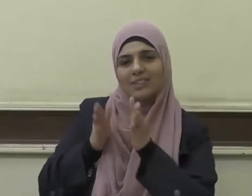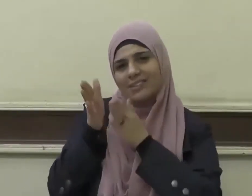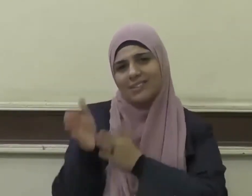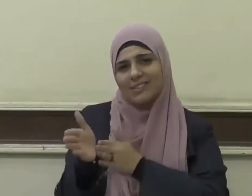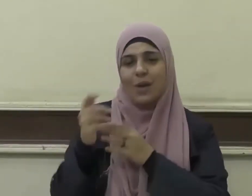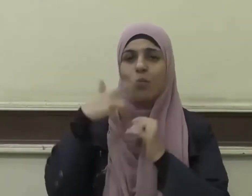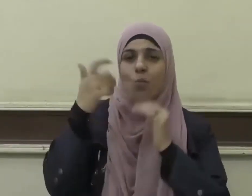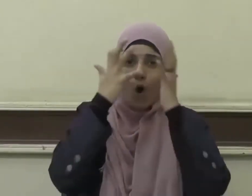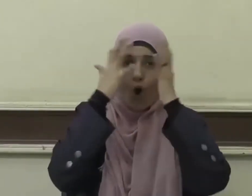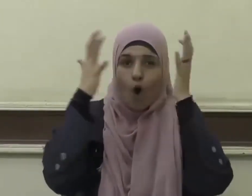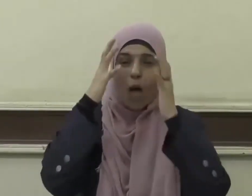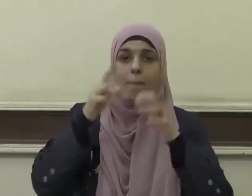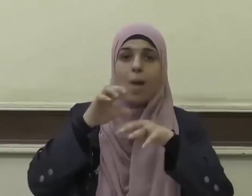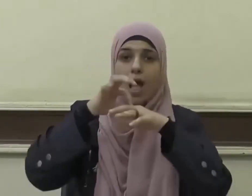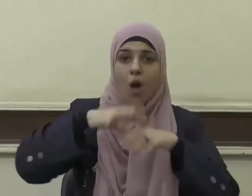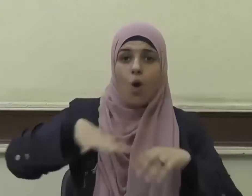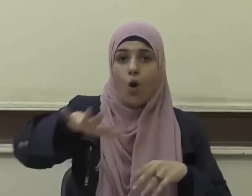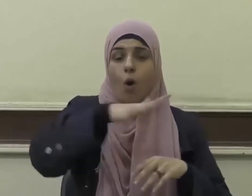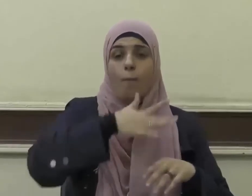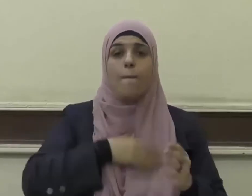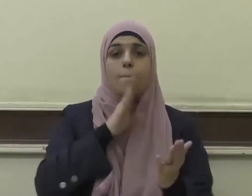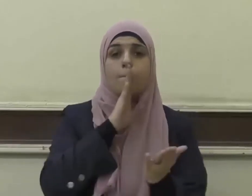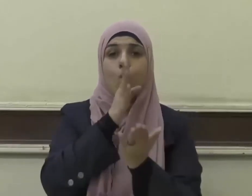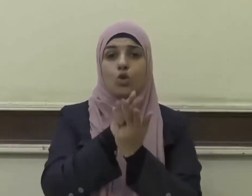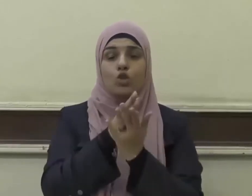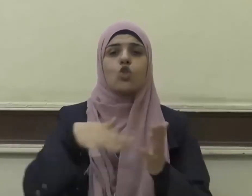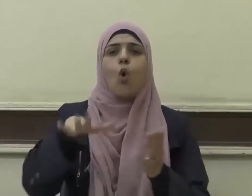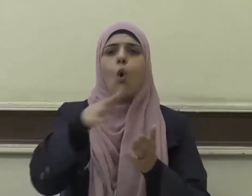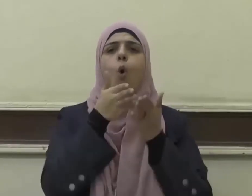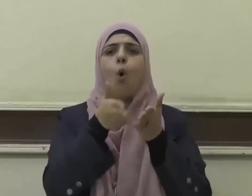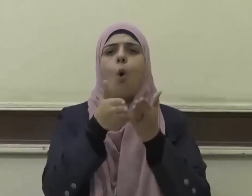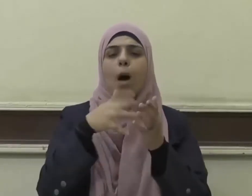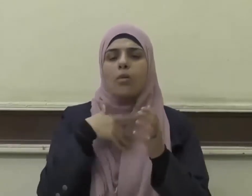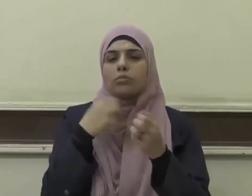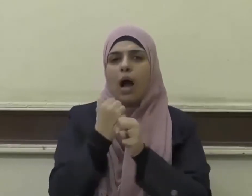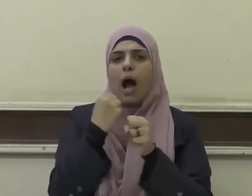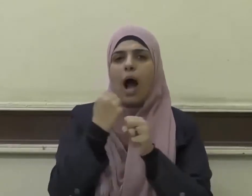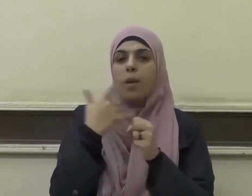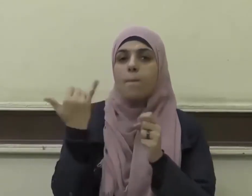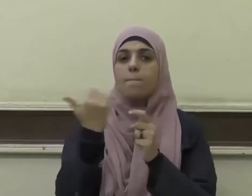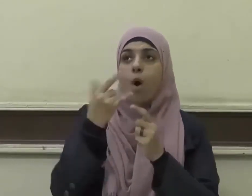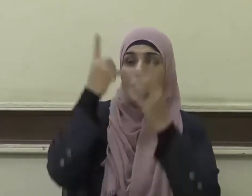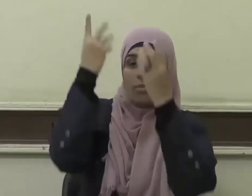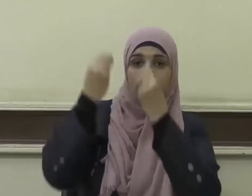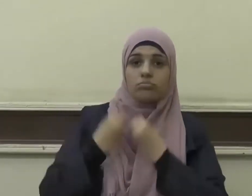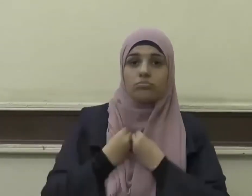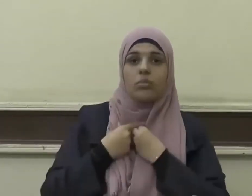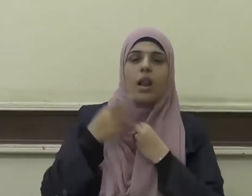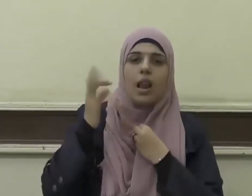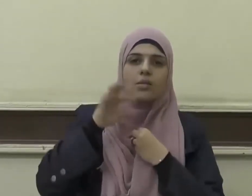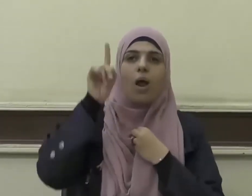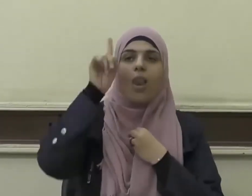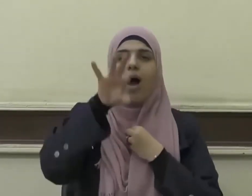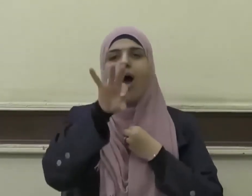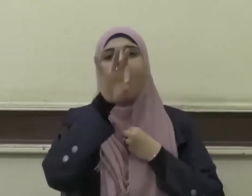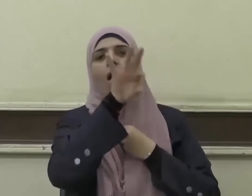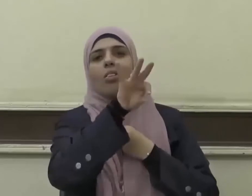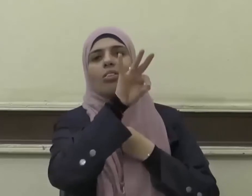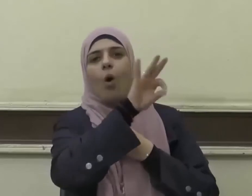المخلصون هم من فطنوا لطبيعة المهمة التي اصطفاهم الله عز وجل